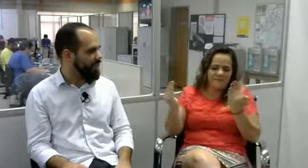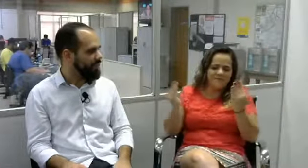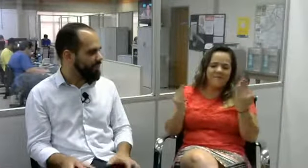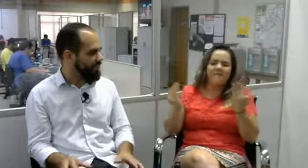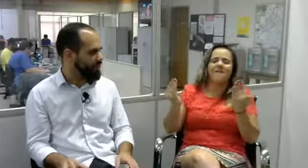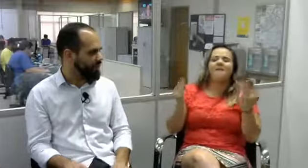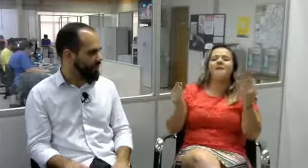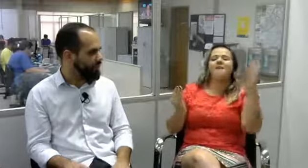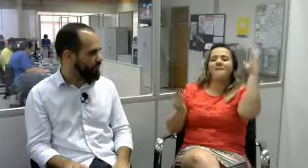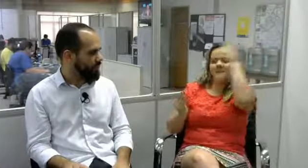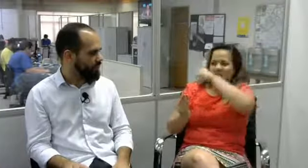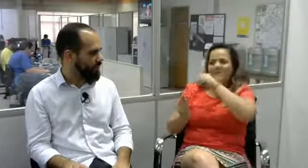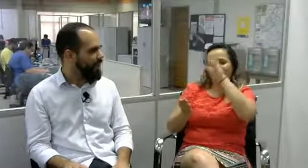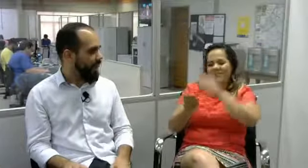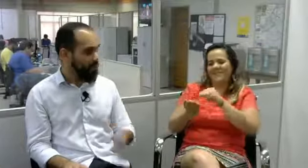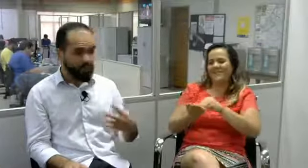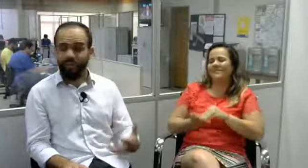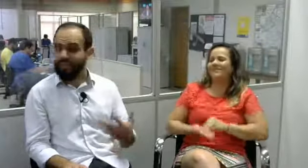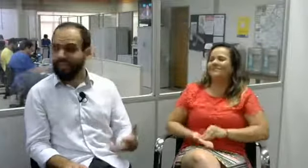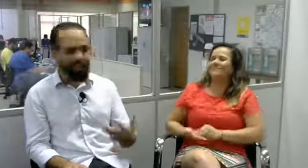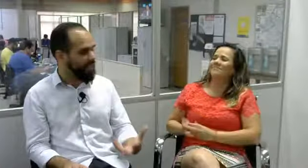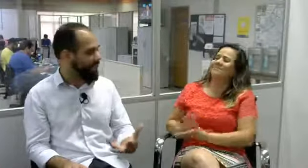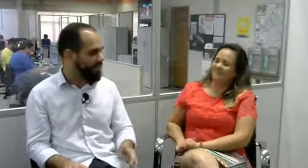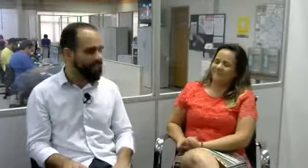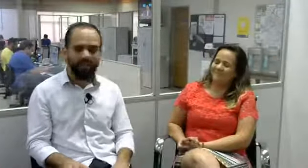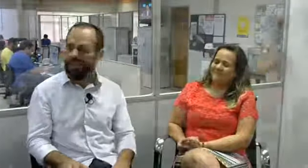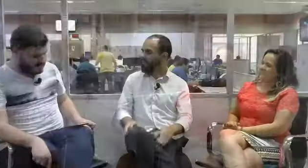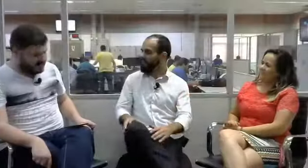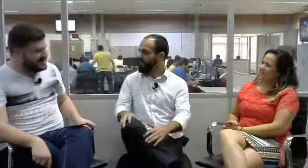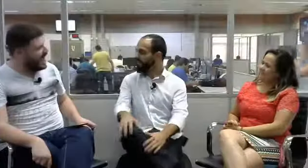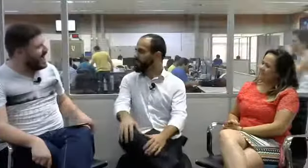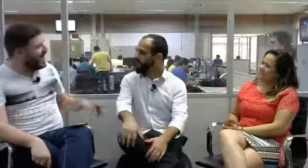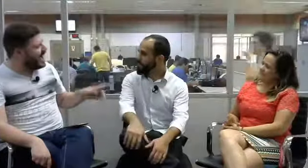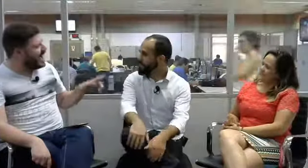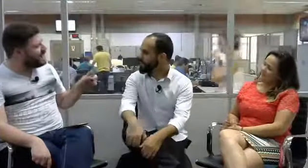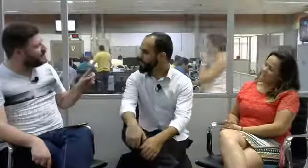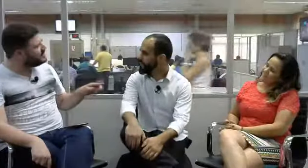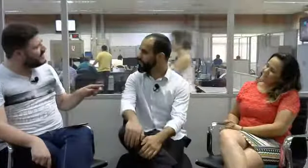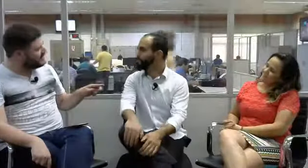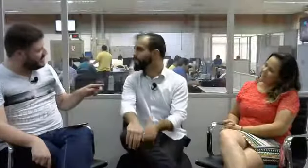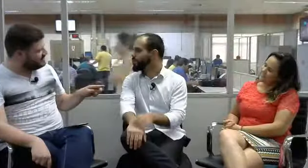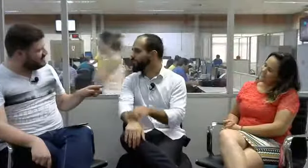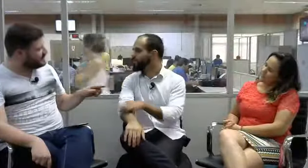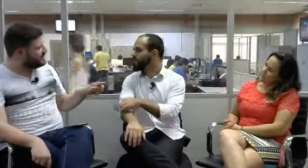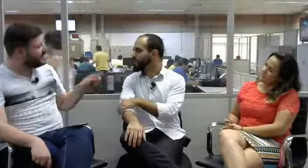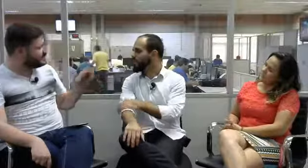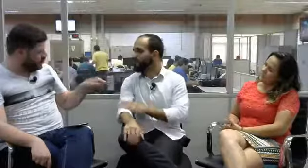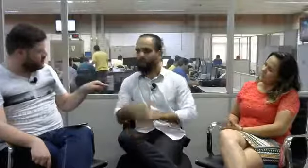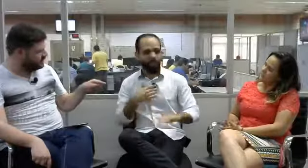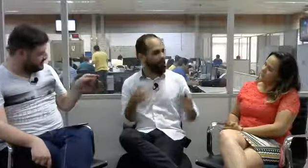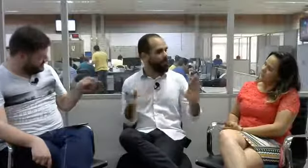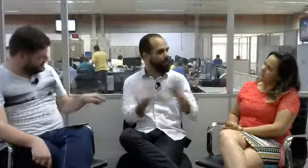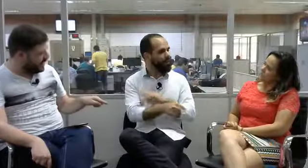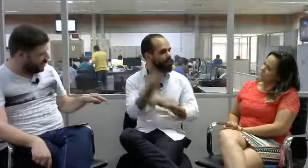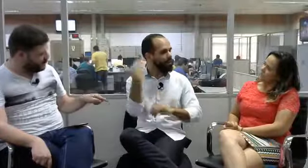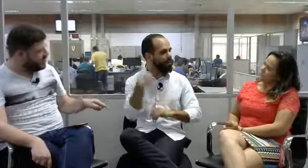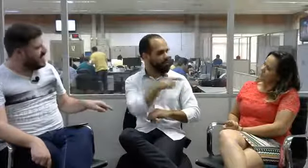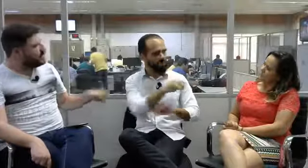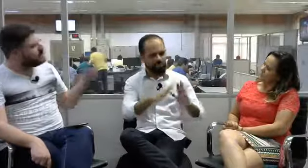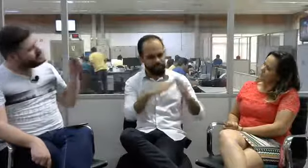fazer as associações. Aí eu consigo entender e aprender. E quando ela estava na escola fundamental, quando você